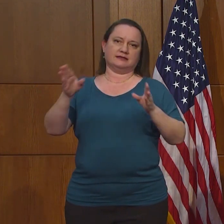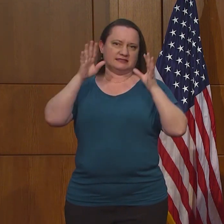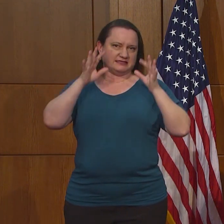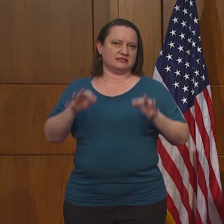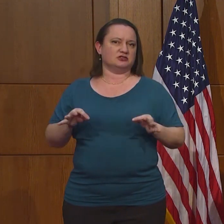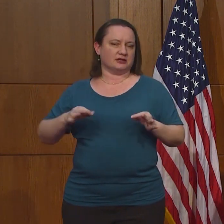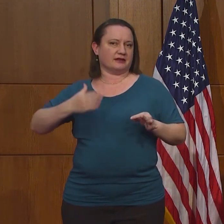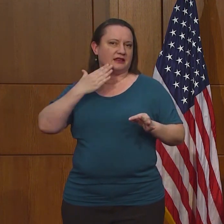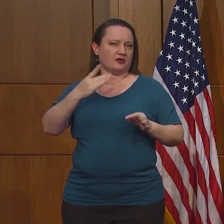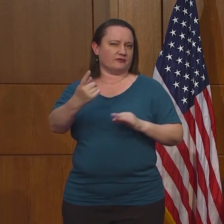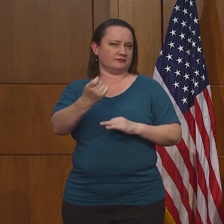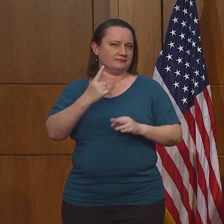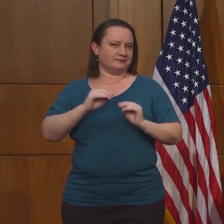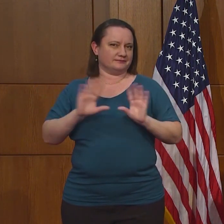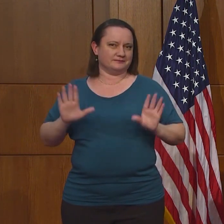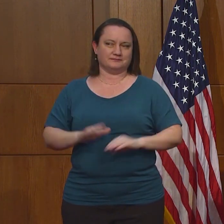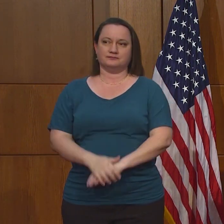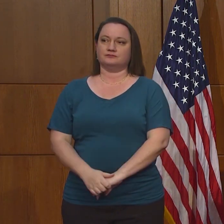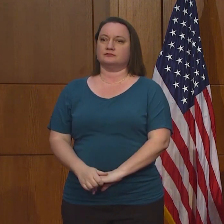Otra pregunta.